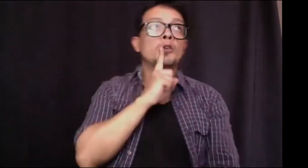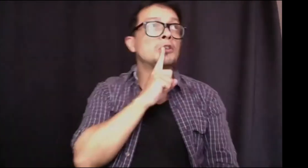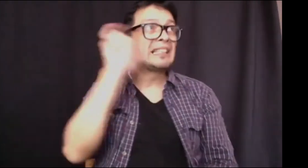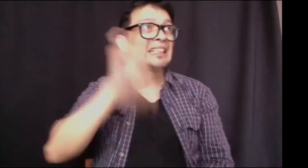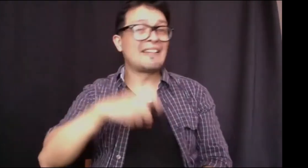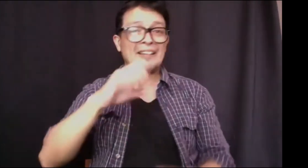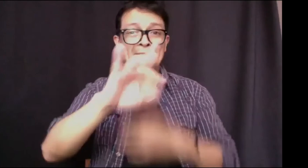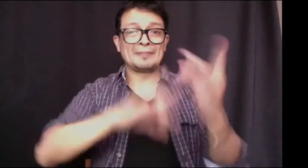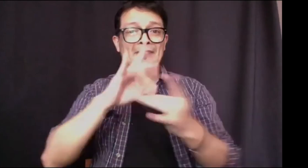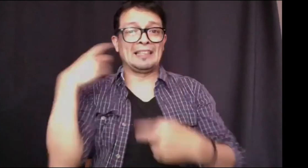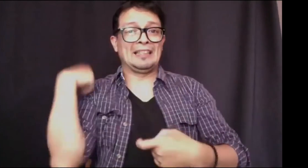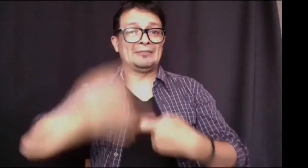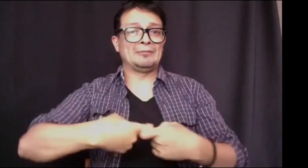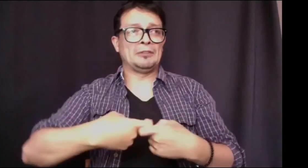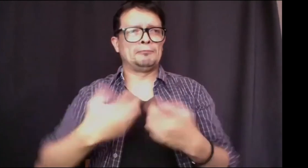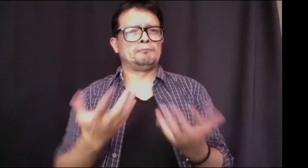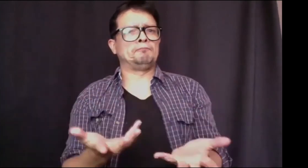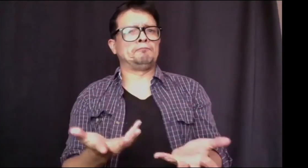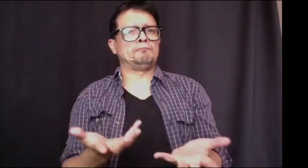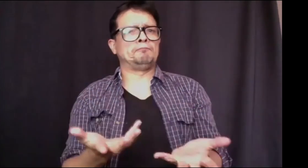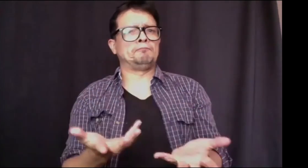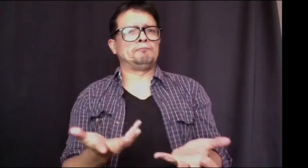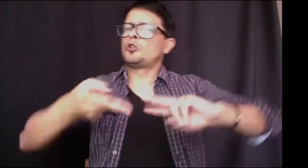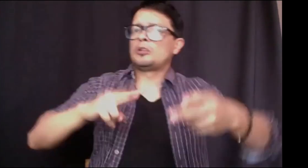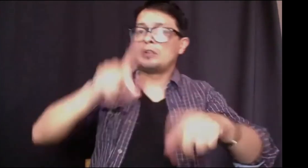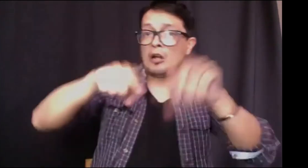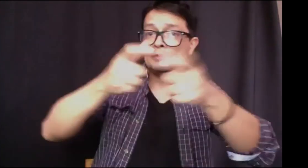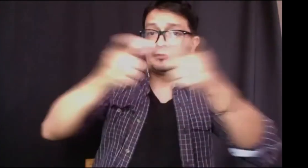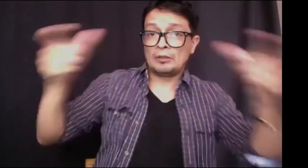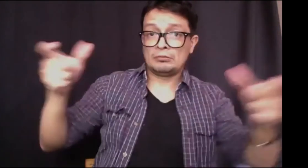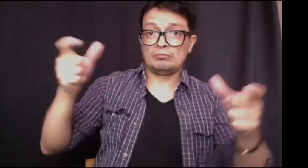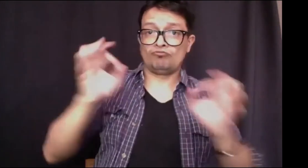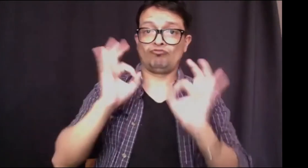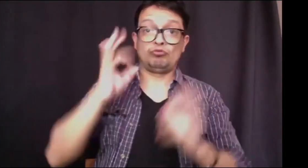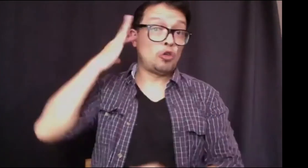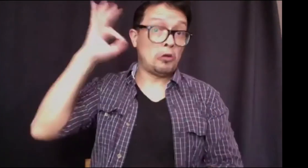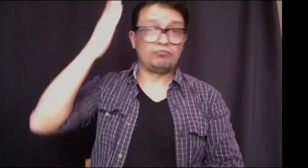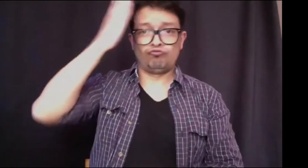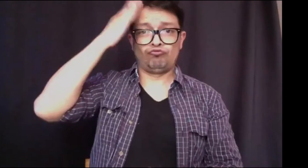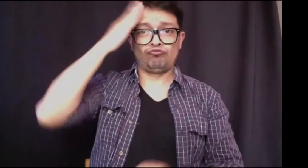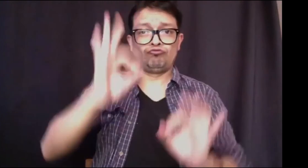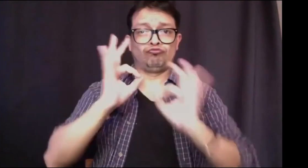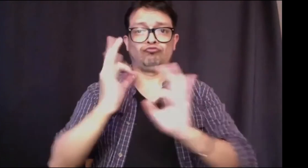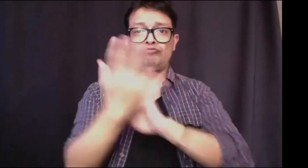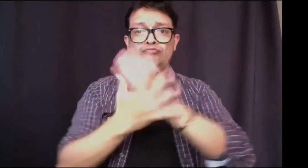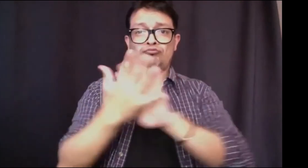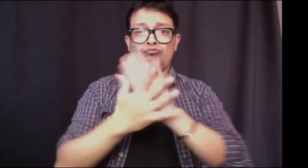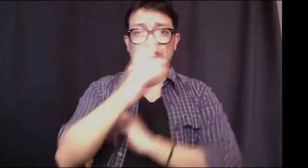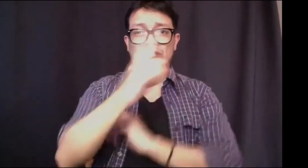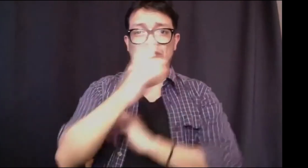nosotros como oyentes pensamos y tenemos una perspectiva filosófica distinta pero observamos que como oyentes